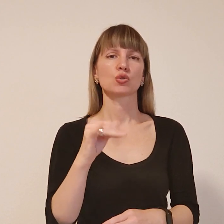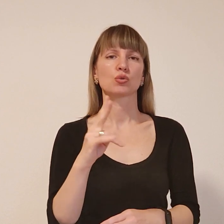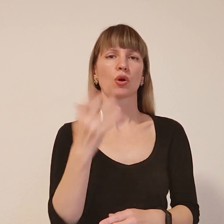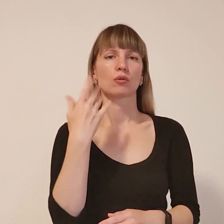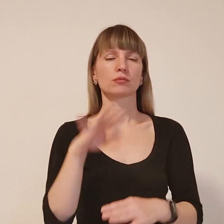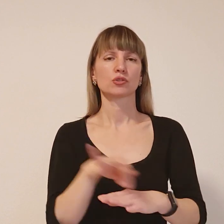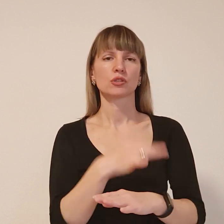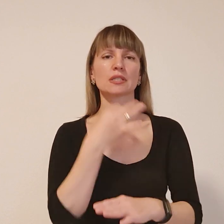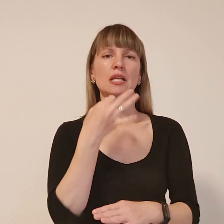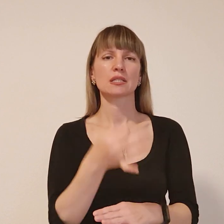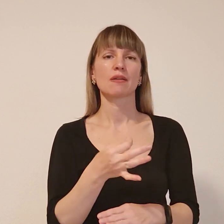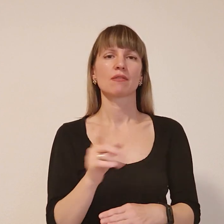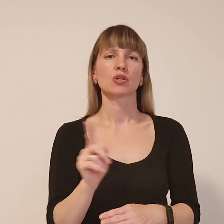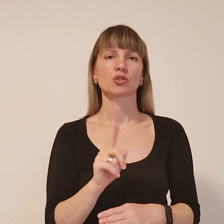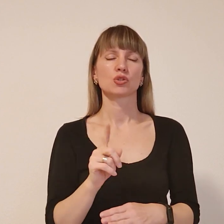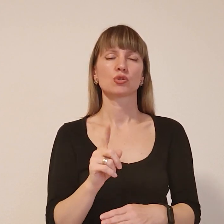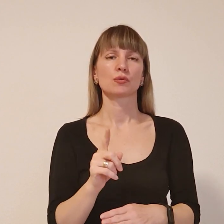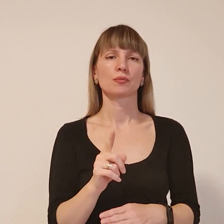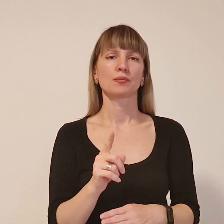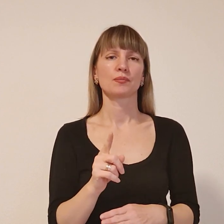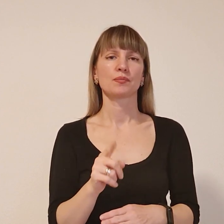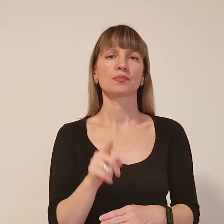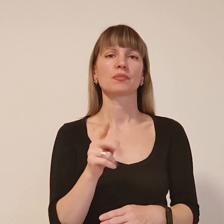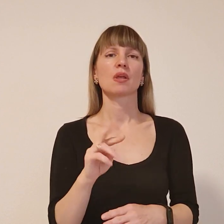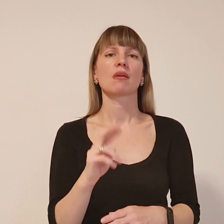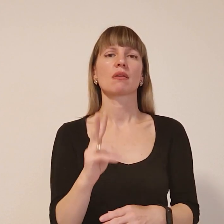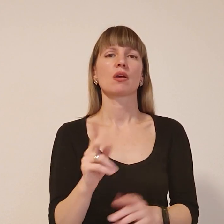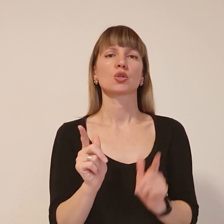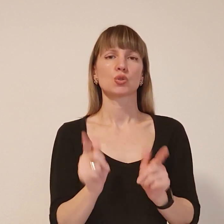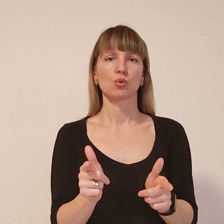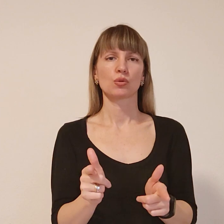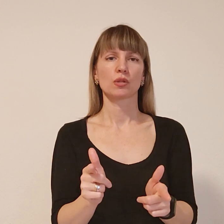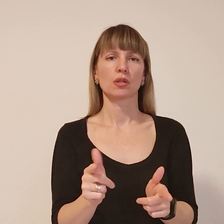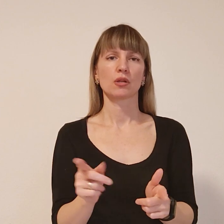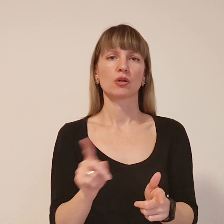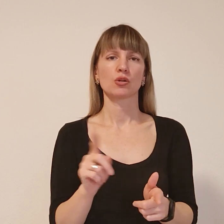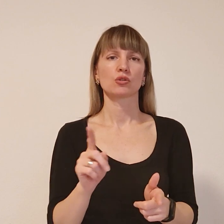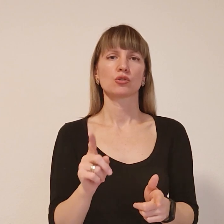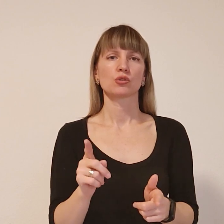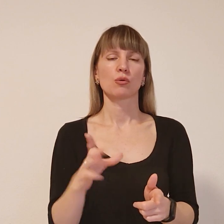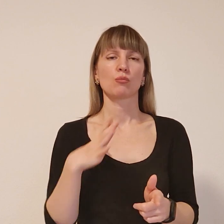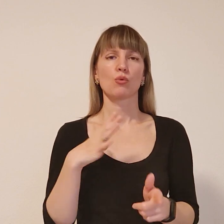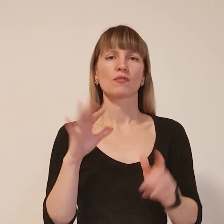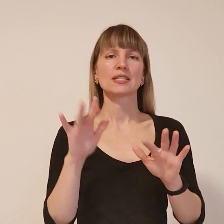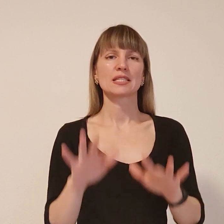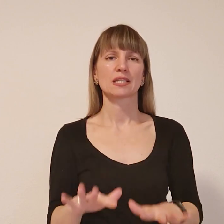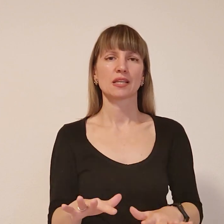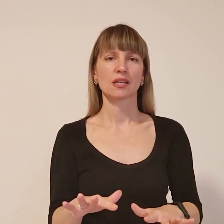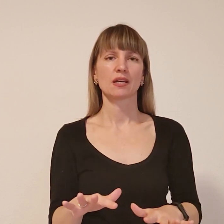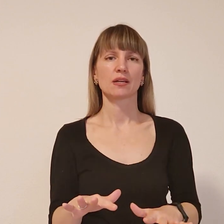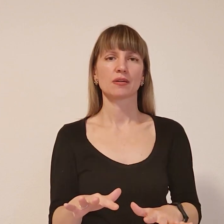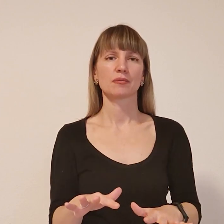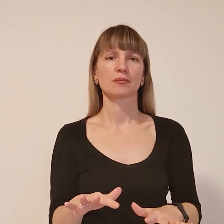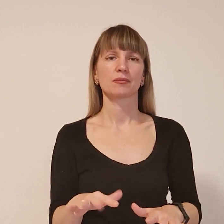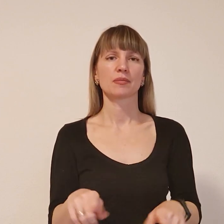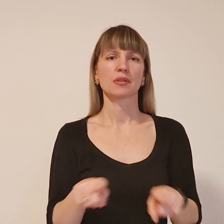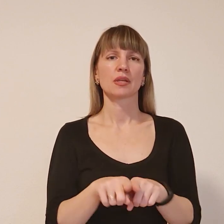сказав, що от ти як, згодна, тому що падав сніг і така ситуація